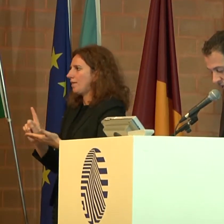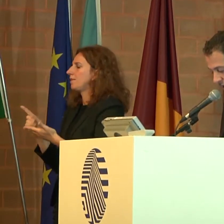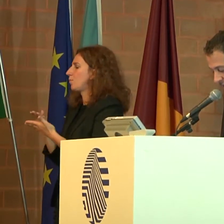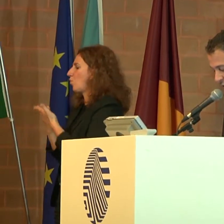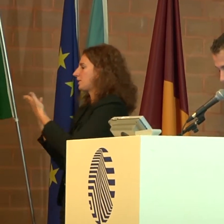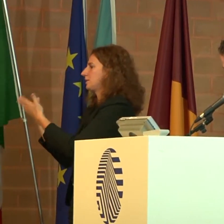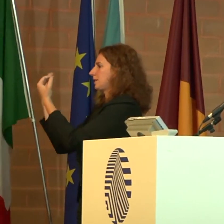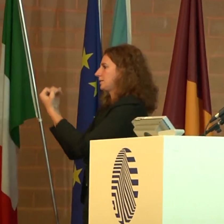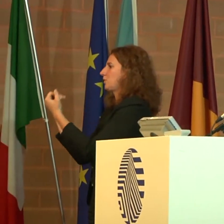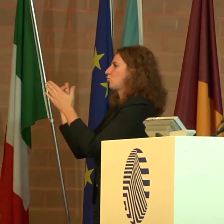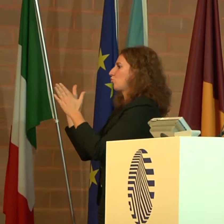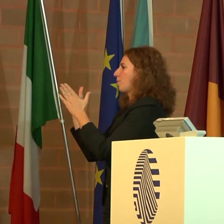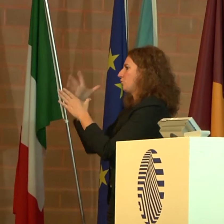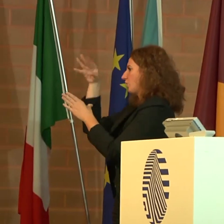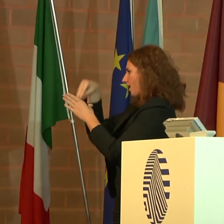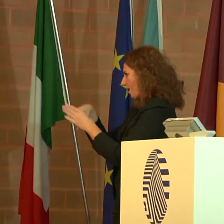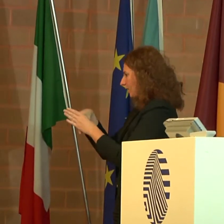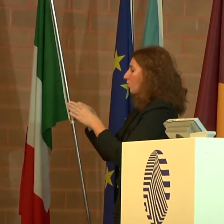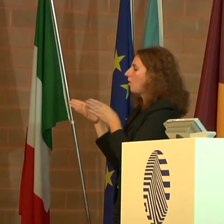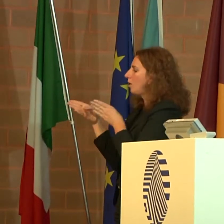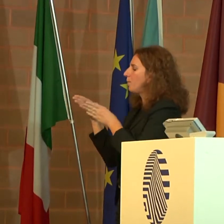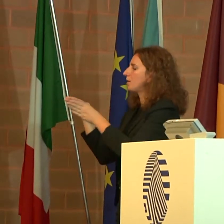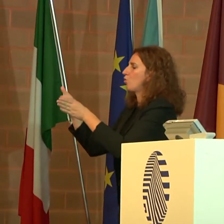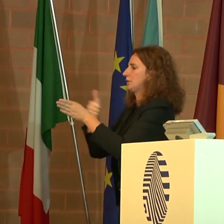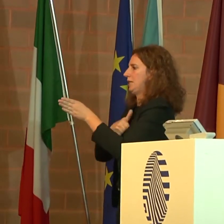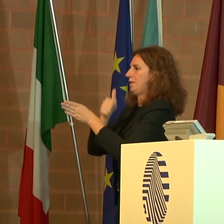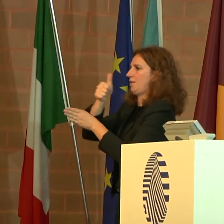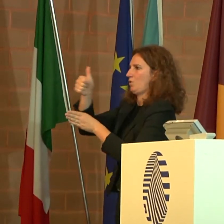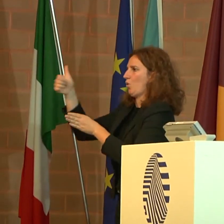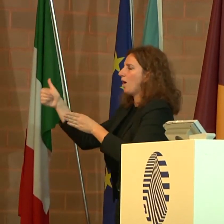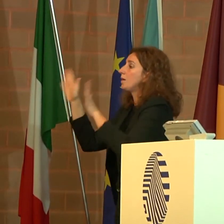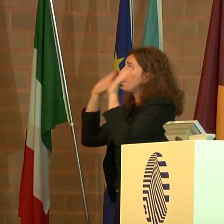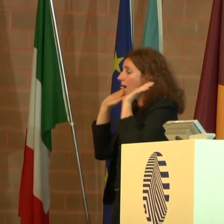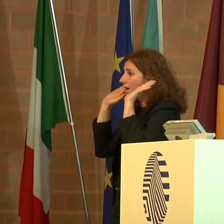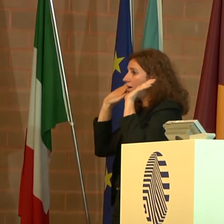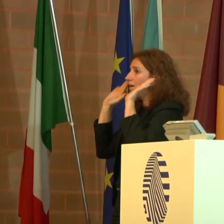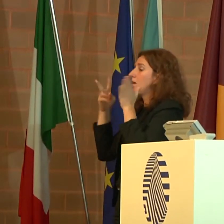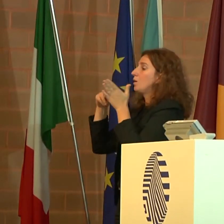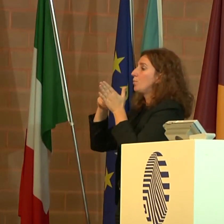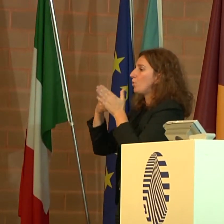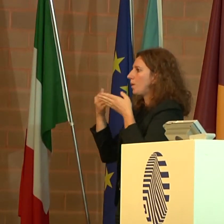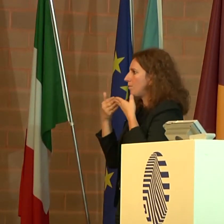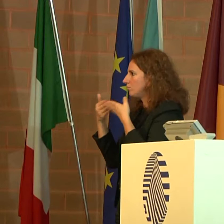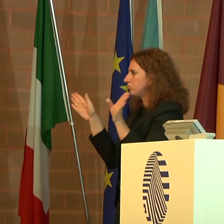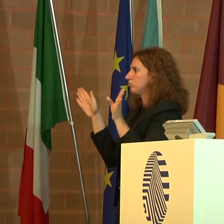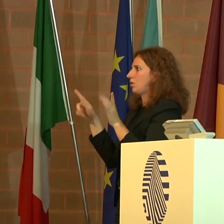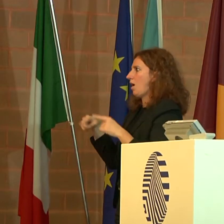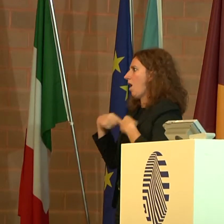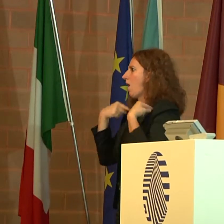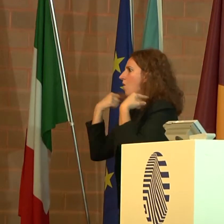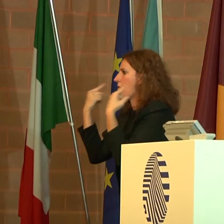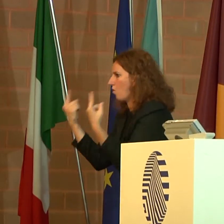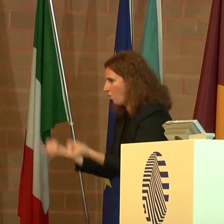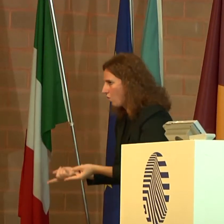percorsi di autonomia personale. Tuttavia vi sono ancora diversi problemi aperti. Non